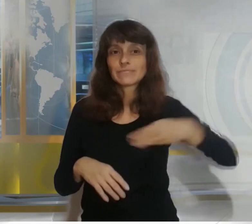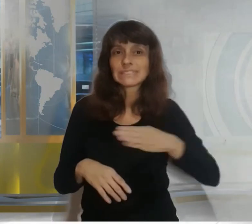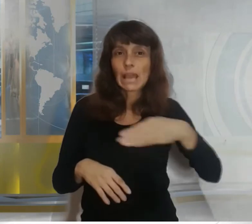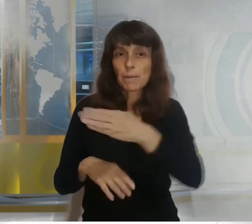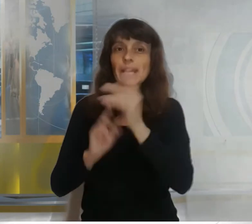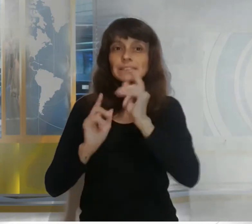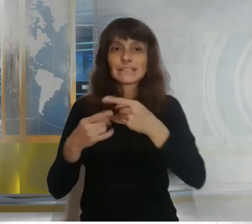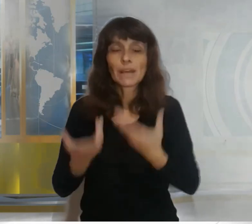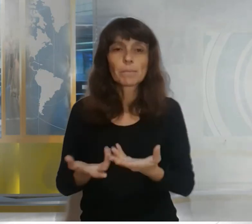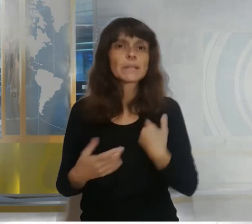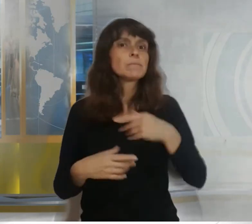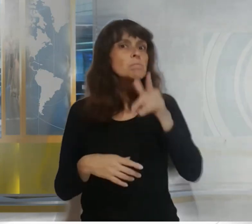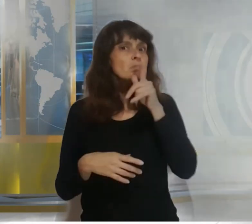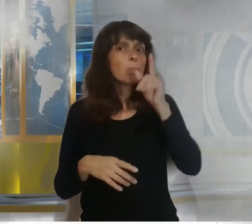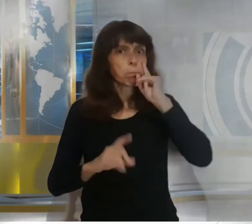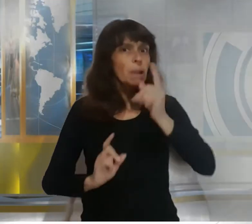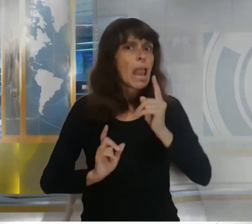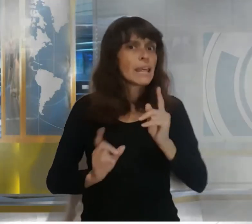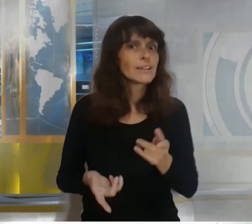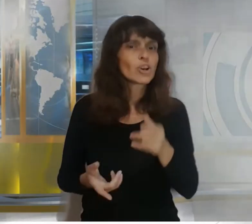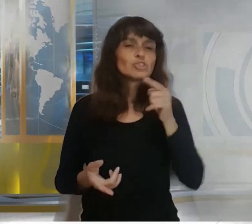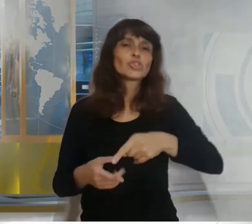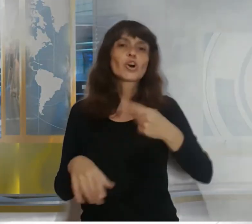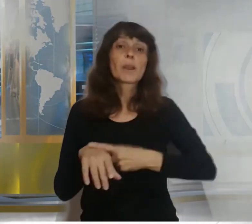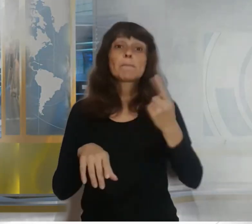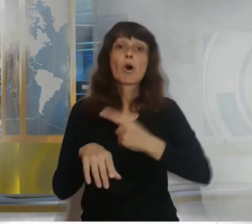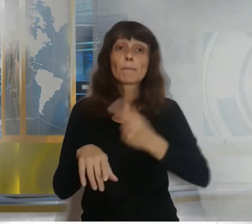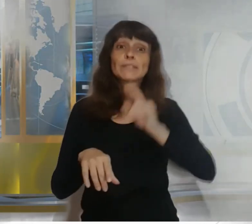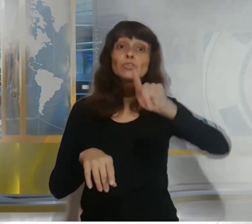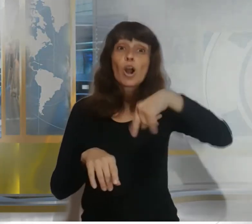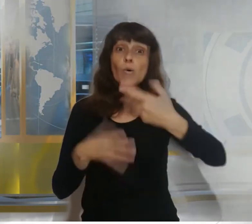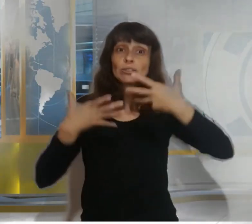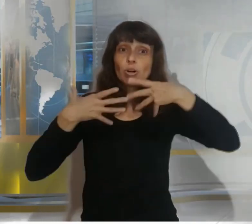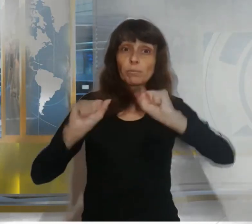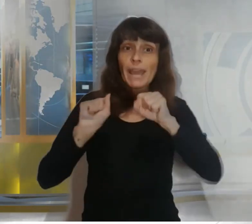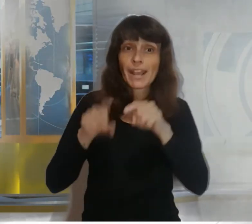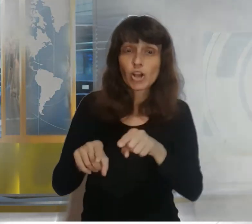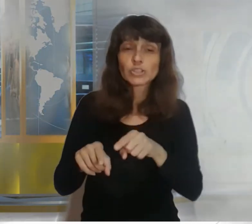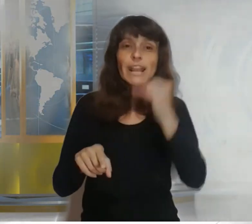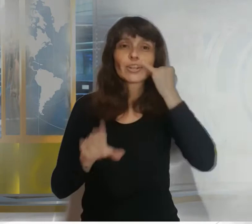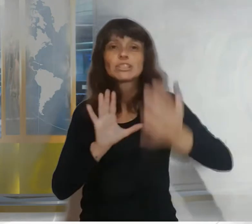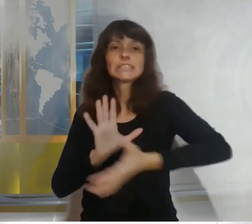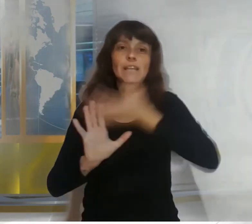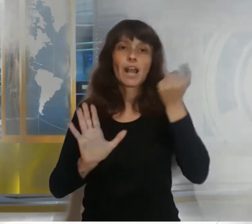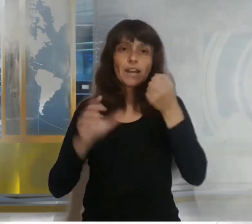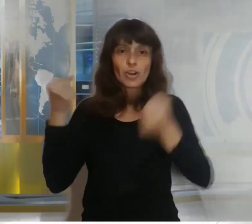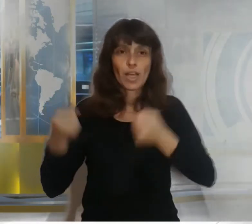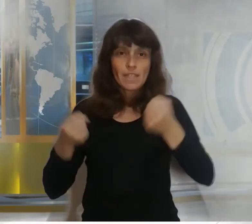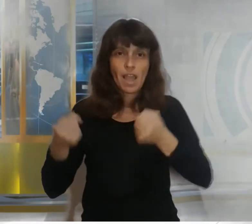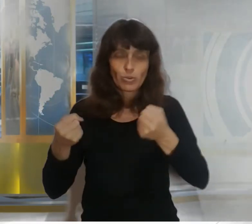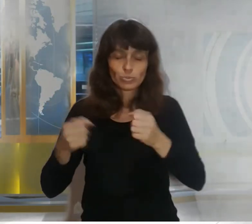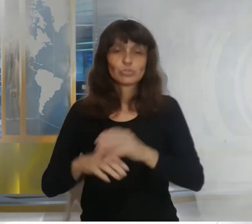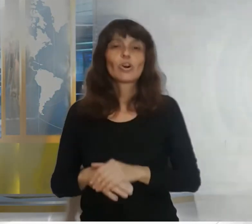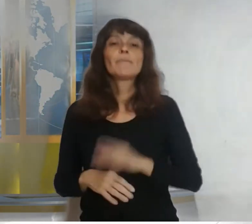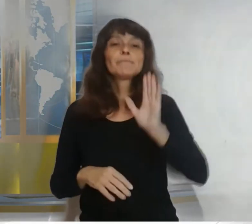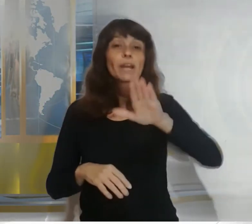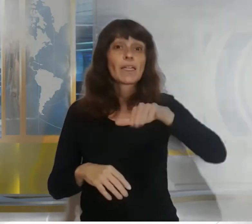en el momento en que la encontraron y sacaron del vehículo luego de un arduo trabajo la boa fue